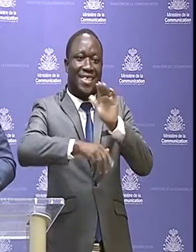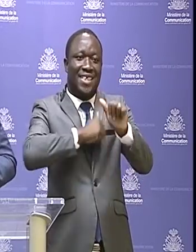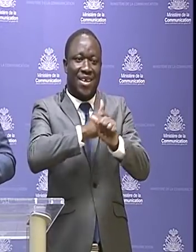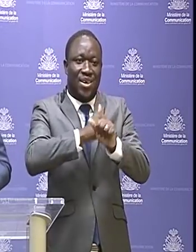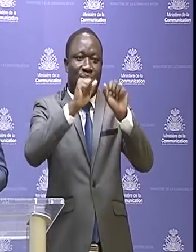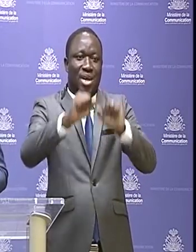kapab ri ve.